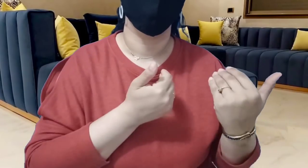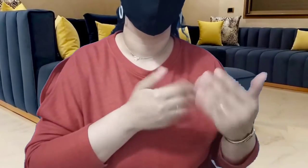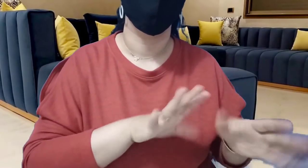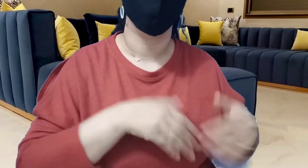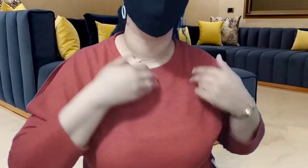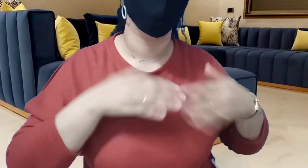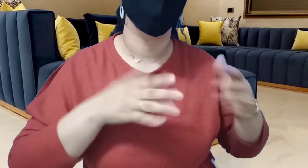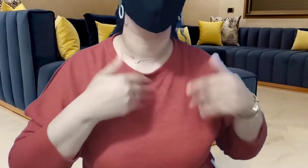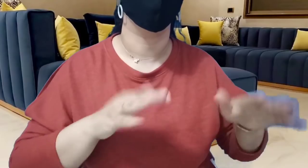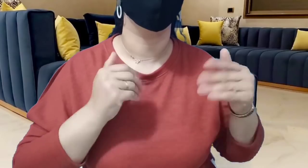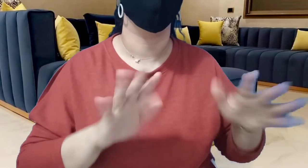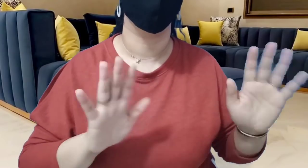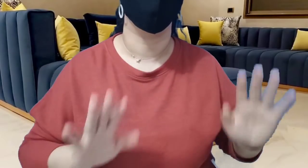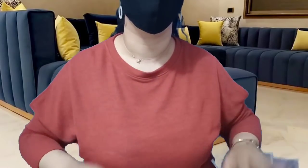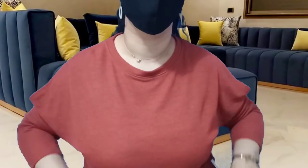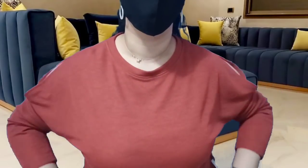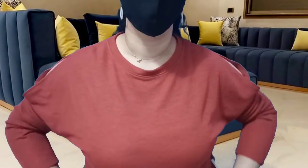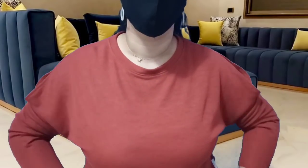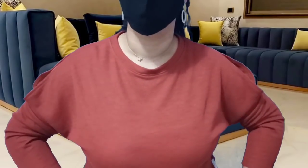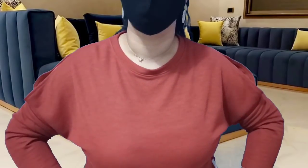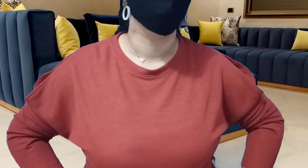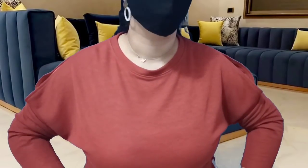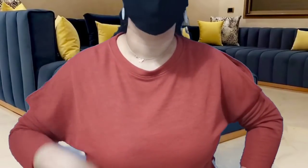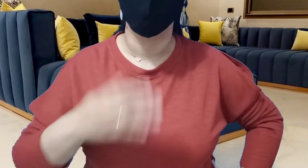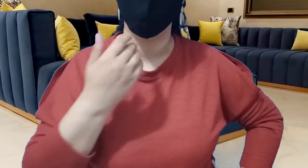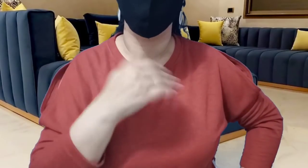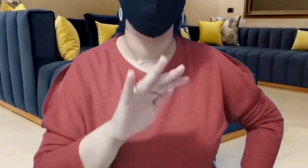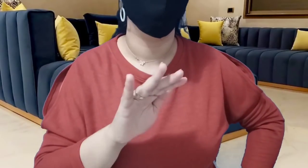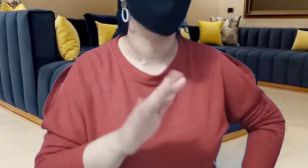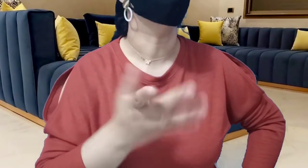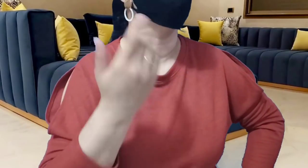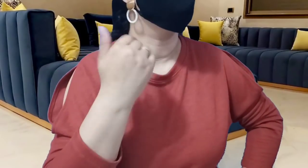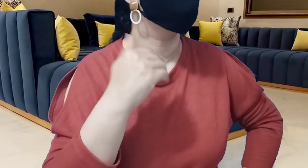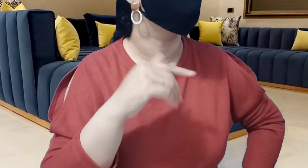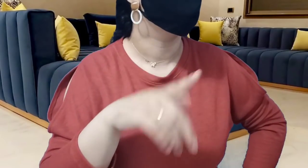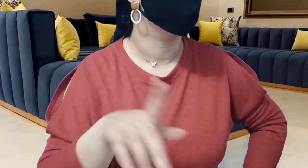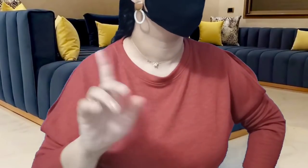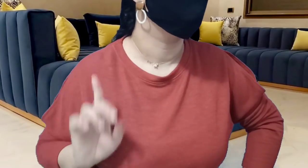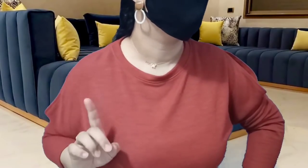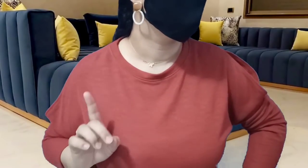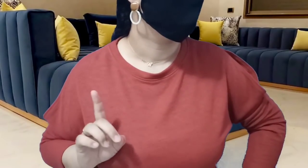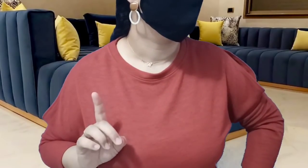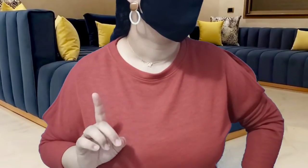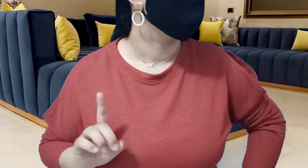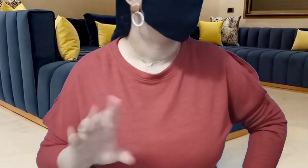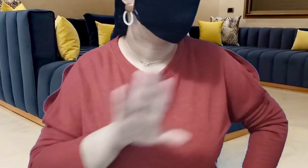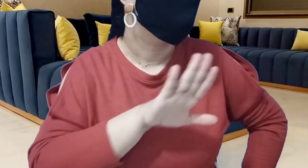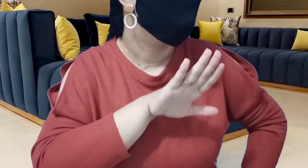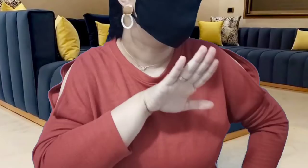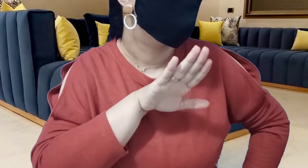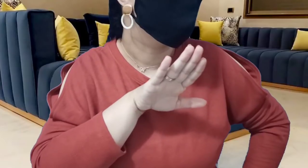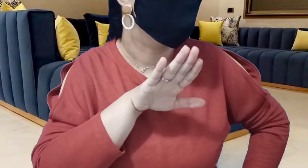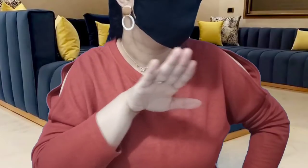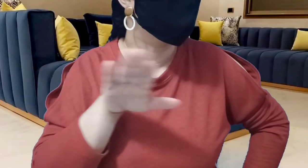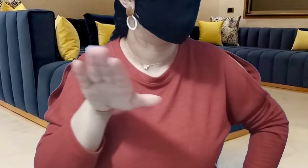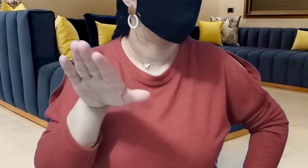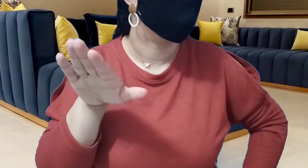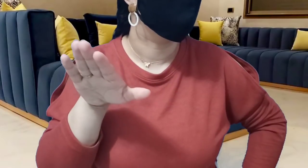أرميتي التالولاد صافي ساليتي من ساميرا أرميتي أبو ليداتك ما بقيتش عدك مدير بيهم كاملين بخمسة